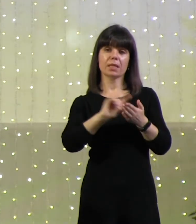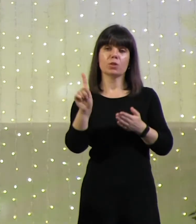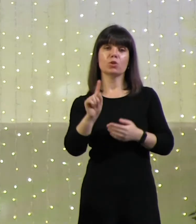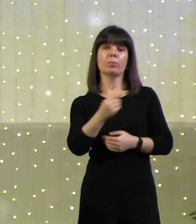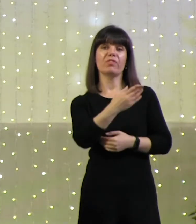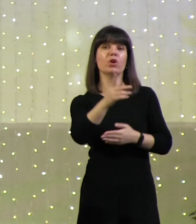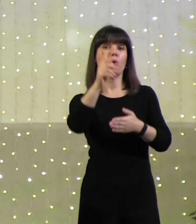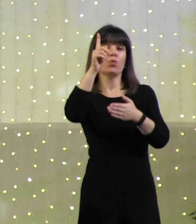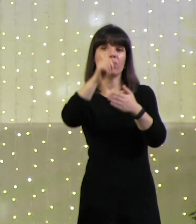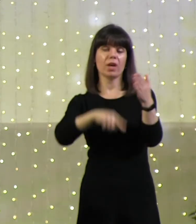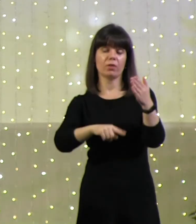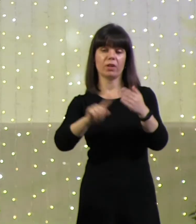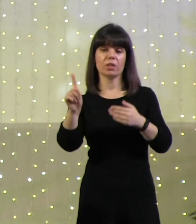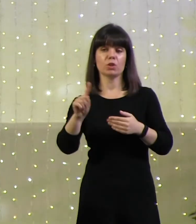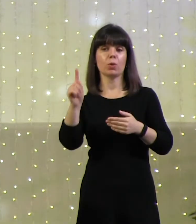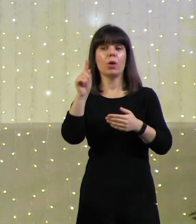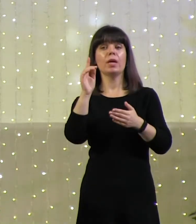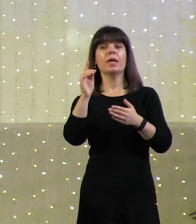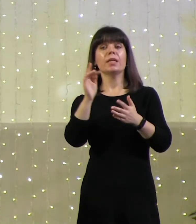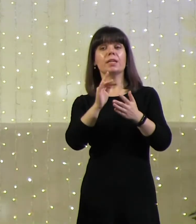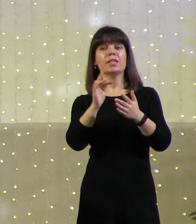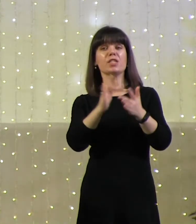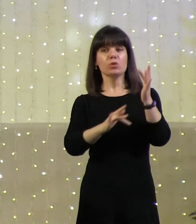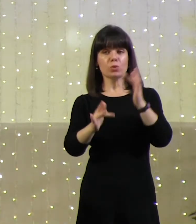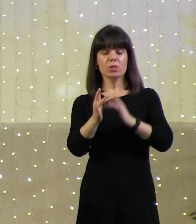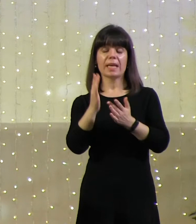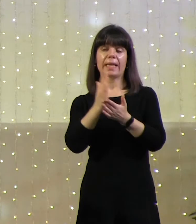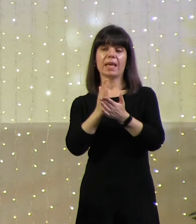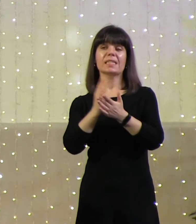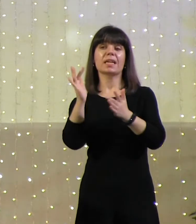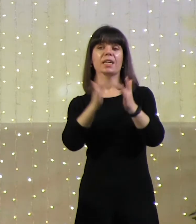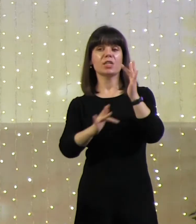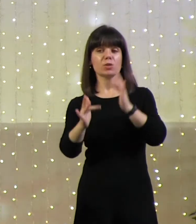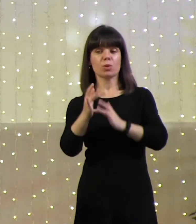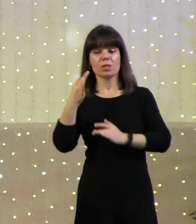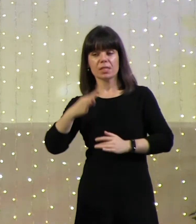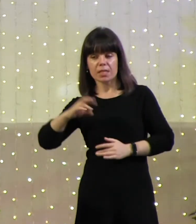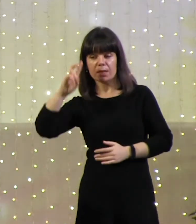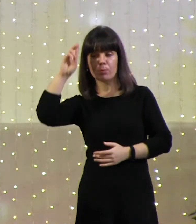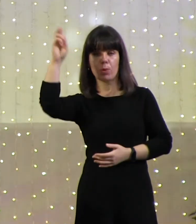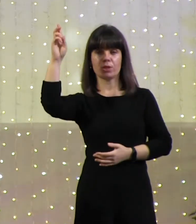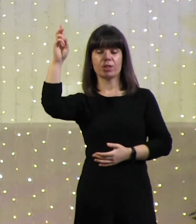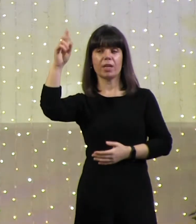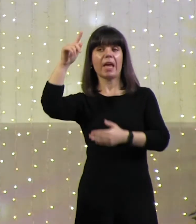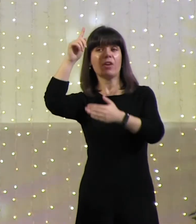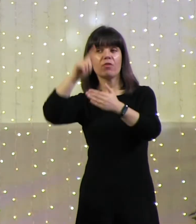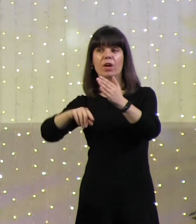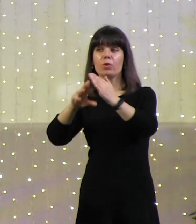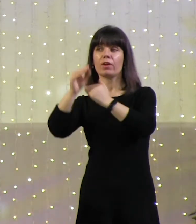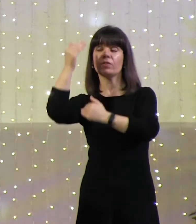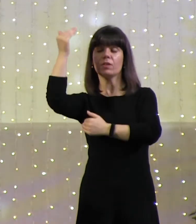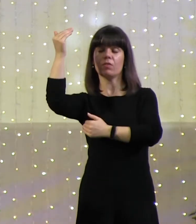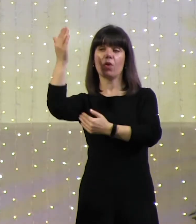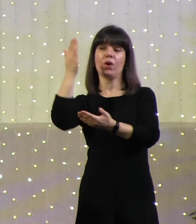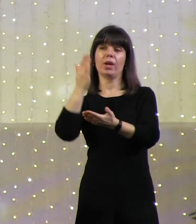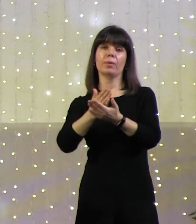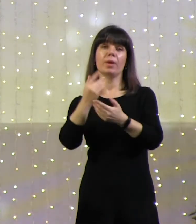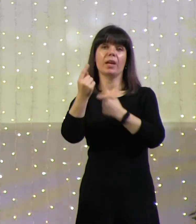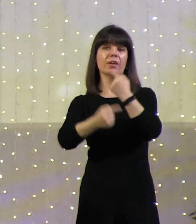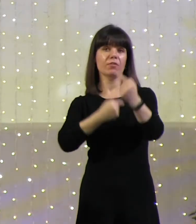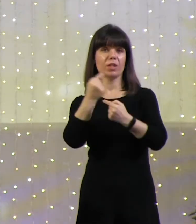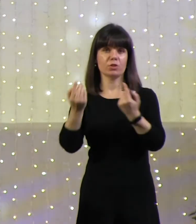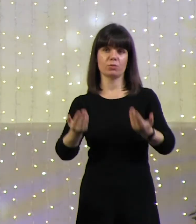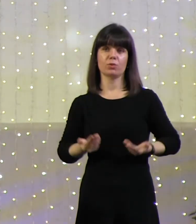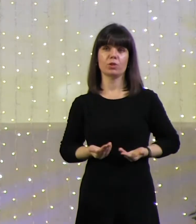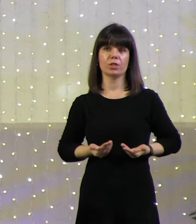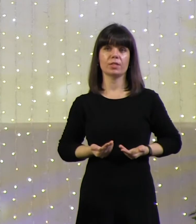уверовали, что Иисус есть Христос, Сын Божий, и веруя в Него имели жизнь вечную.